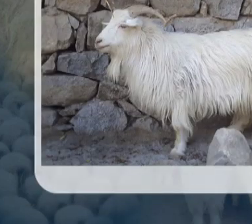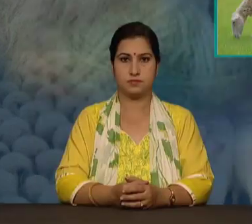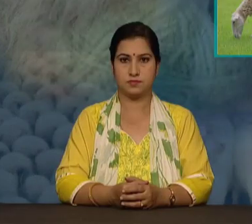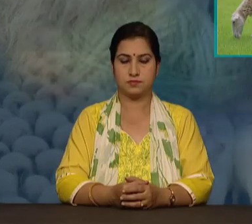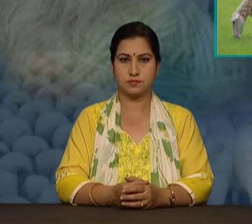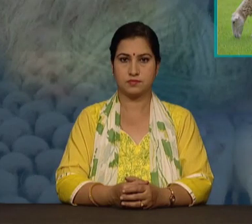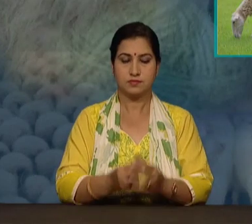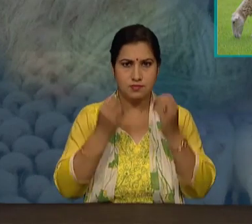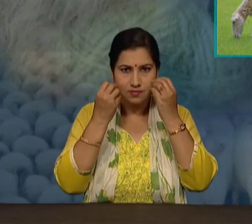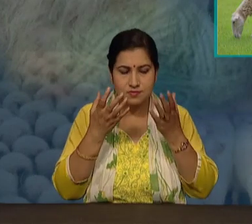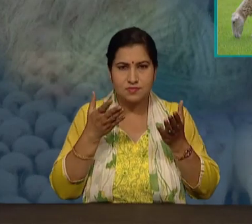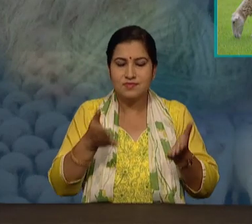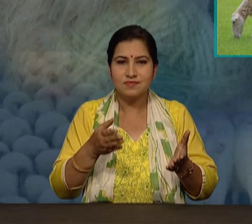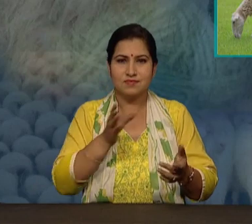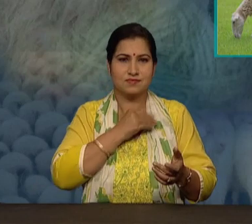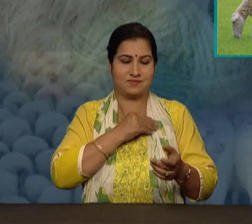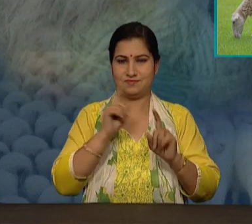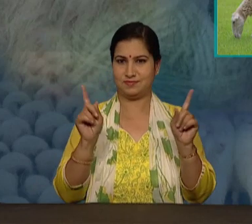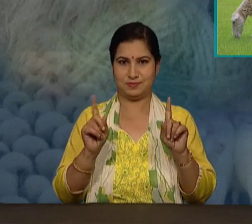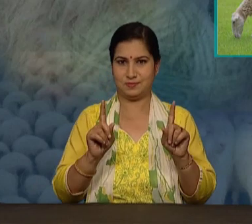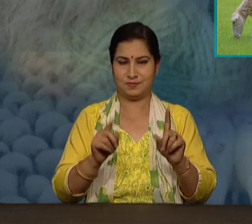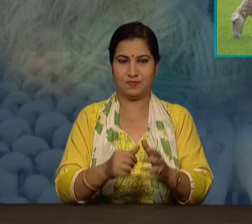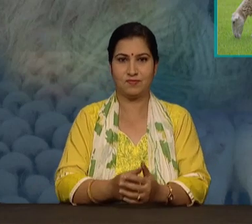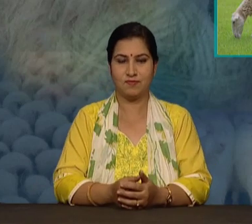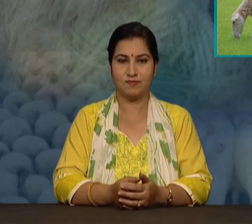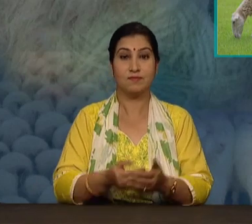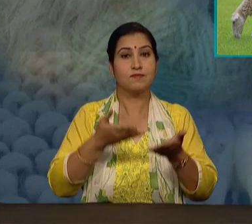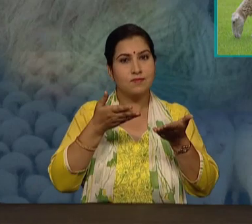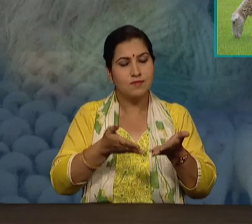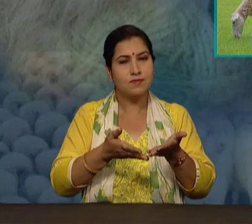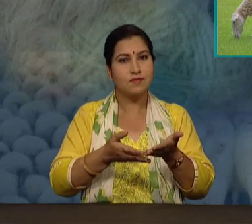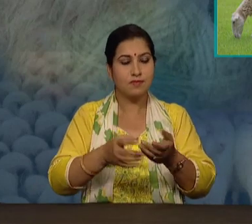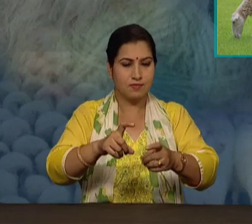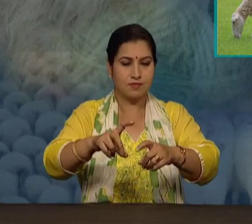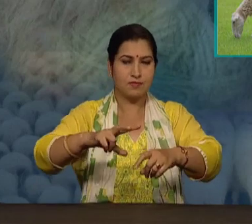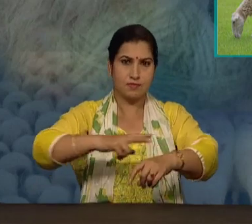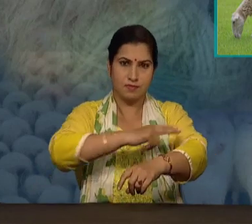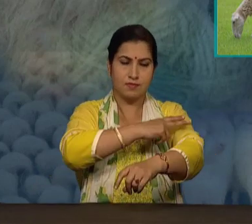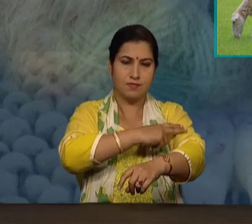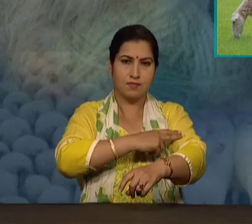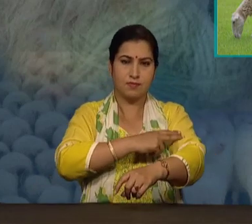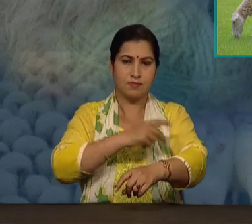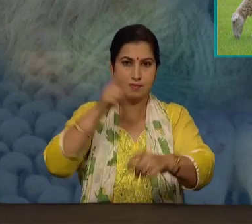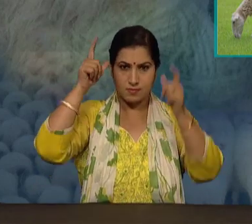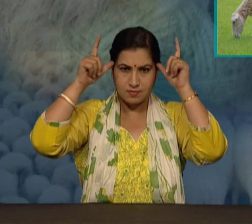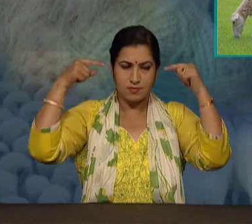अरे घपराईये मत इस प्रक्रिया में भेड को कोई विशेश कष्ट नहीं होता